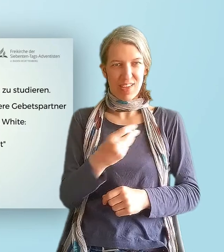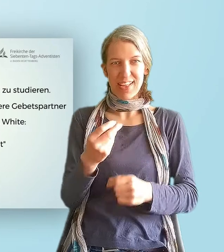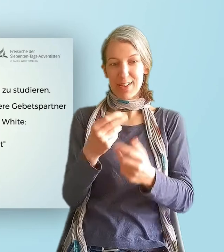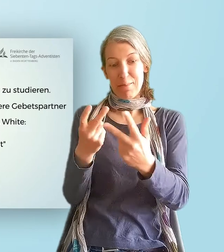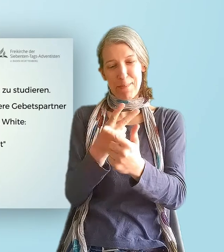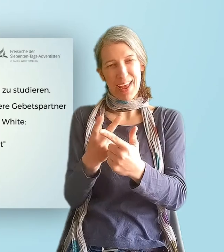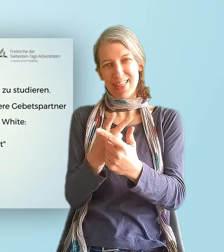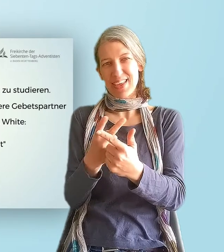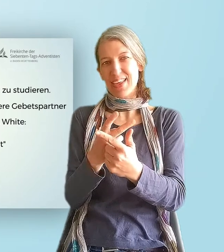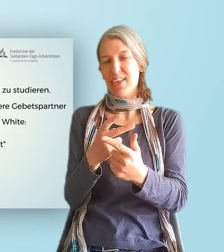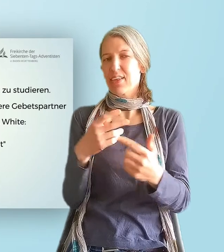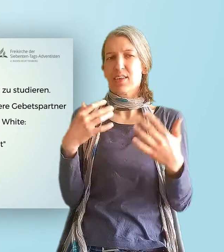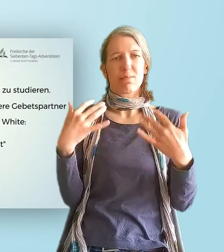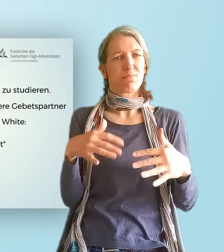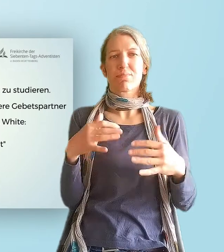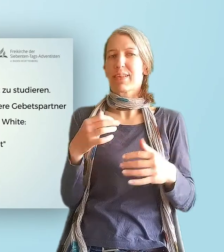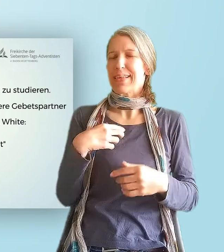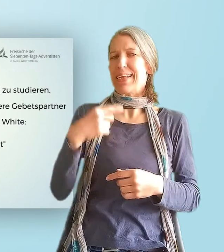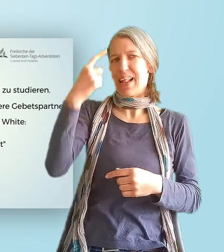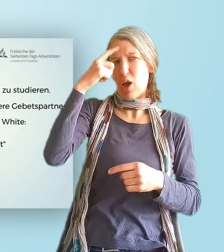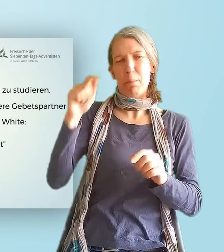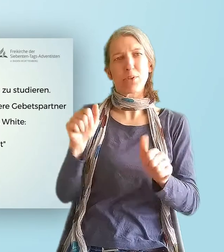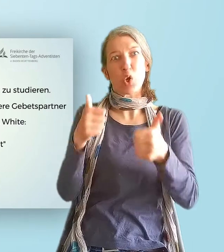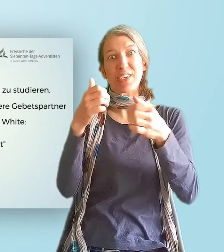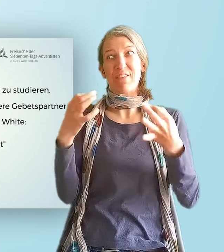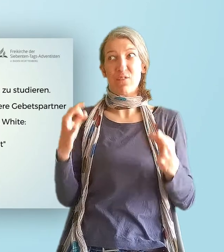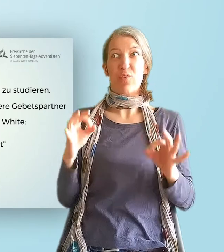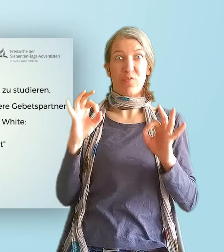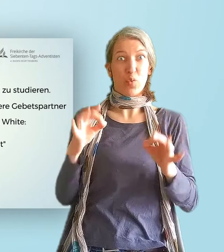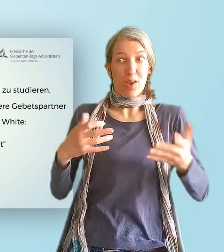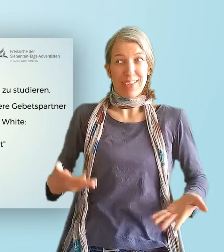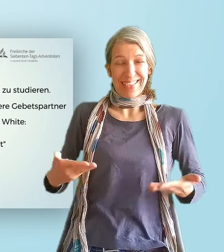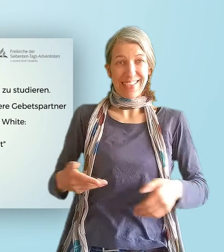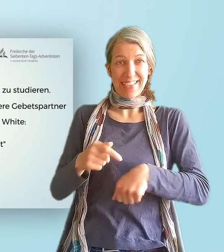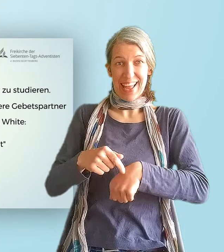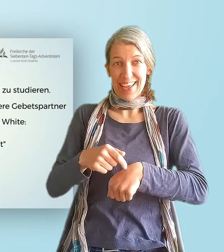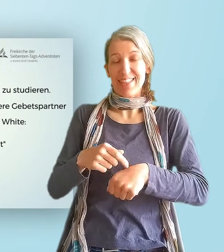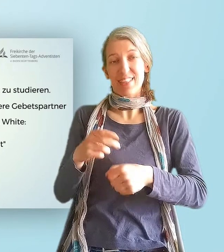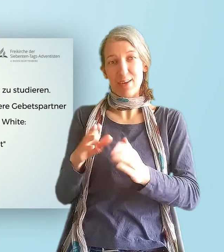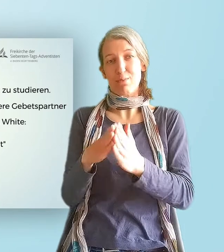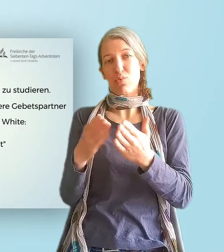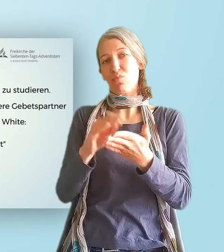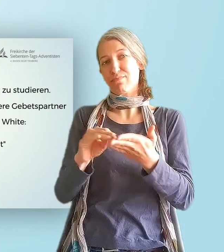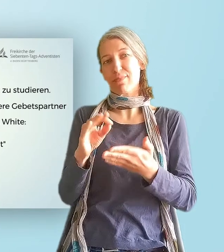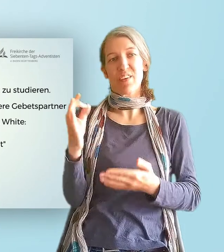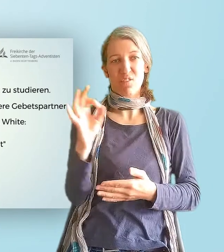Zeit geschrieben worden sind. Das eine Buch offenbart den Charakter Christi und seinen Dienst. Wenn das andere Buch